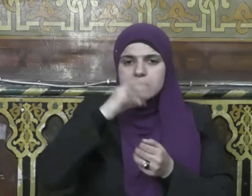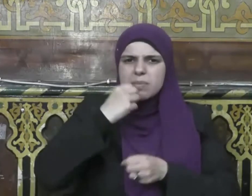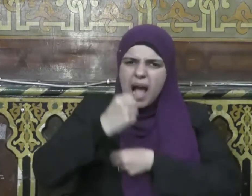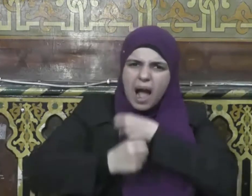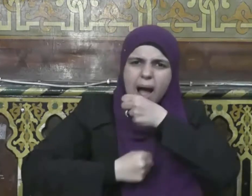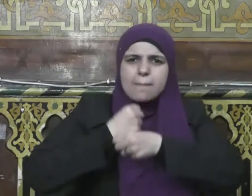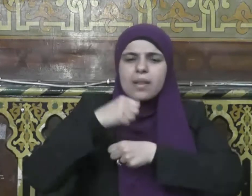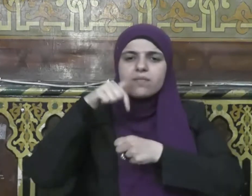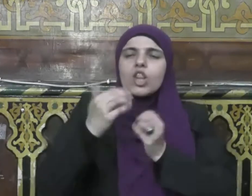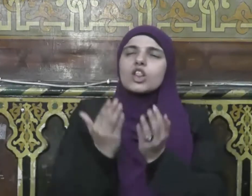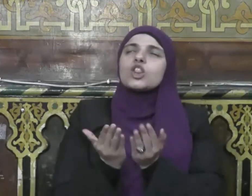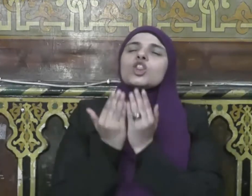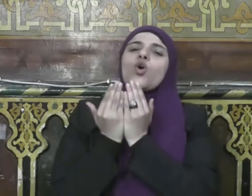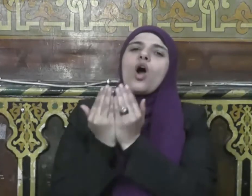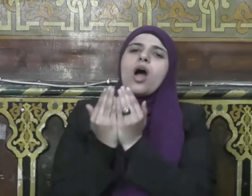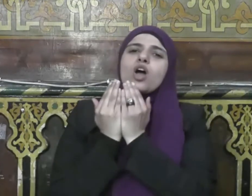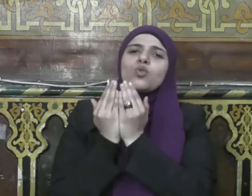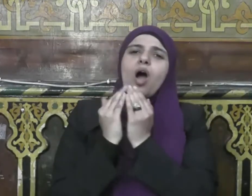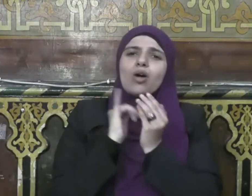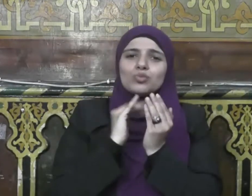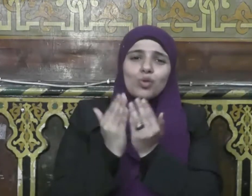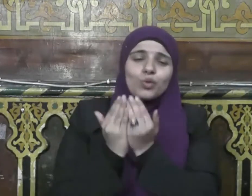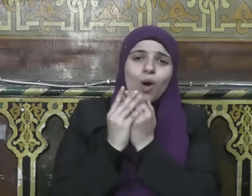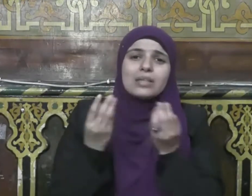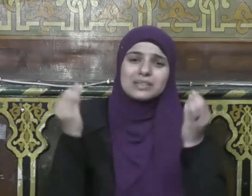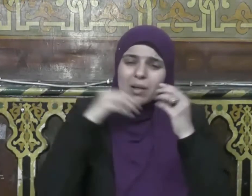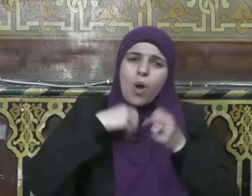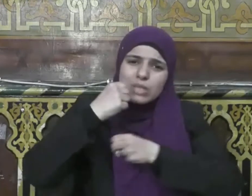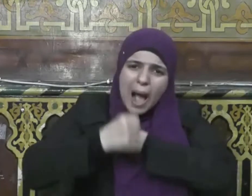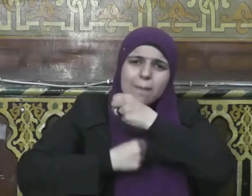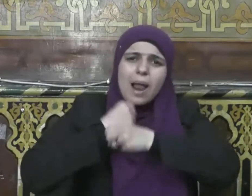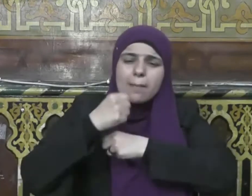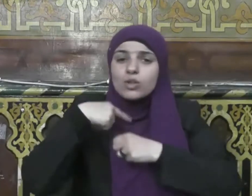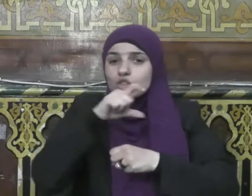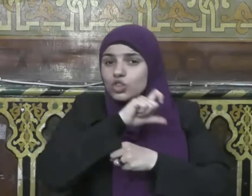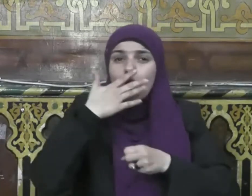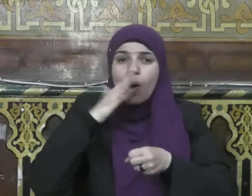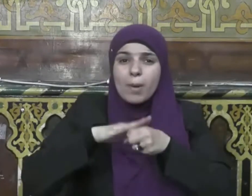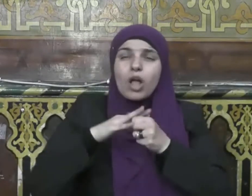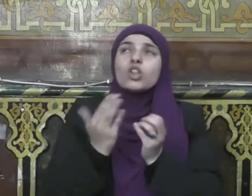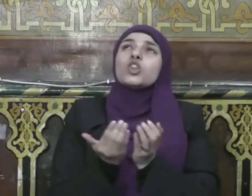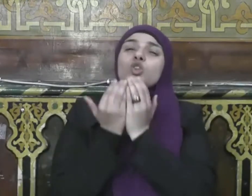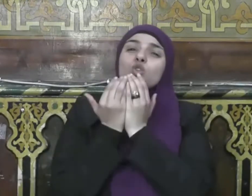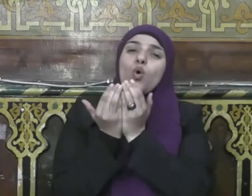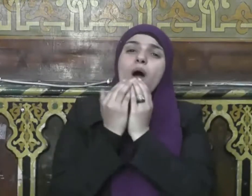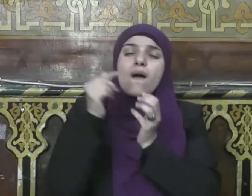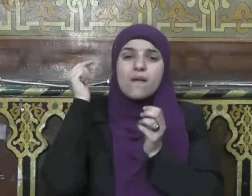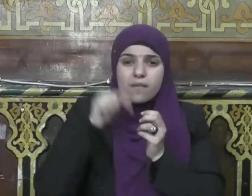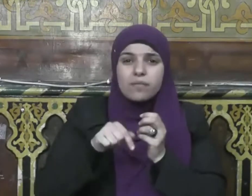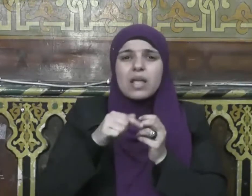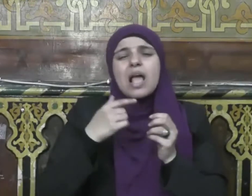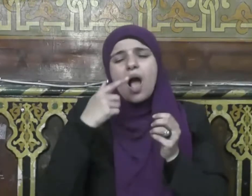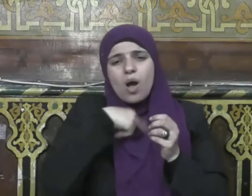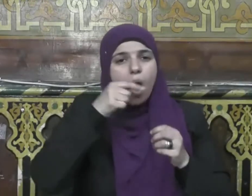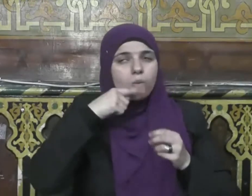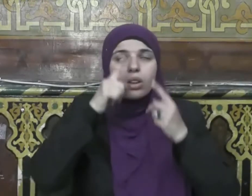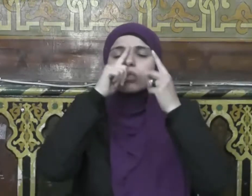شهر رمضان أرجى للقبول فهو في العشر الأواخر منه